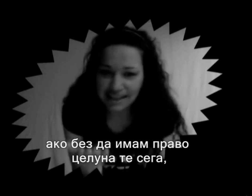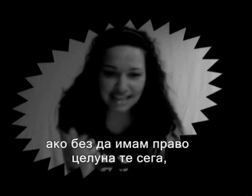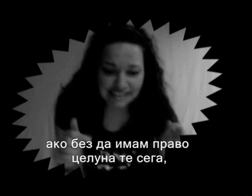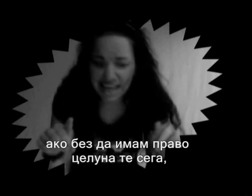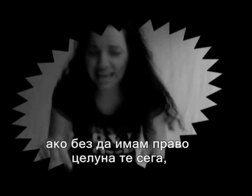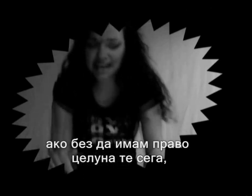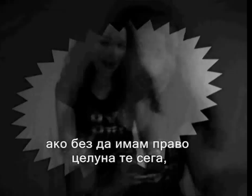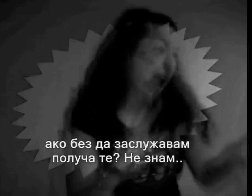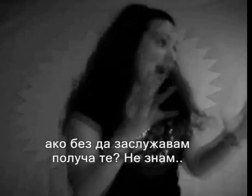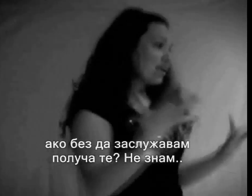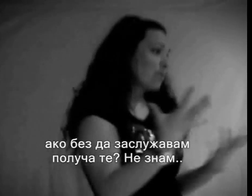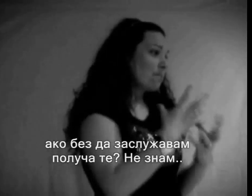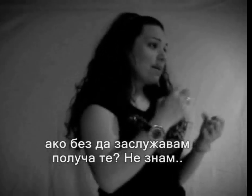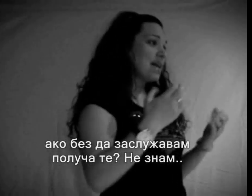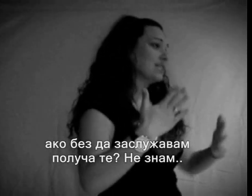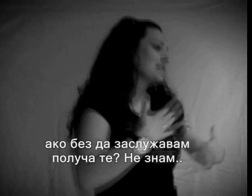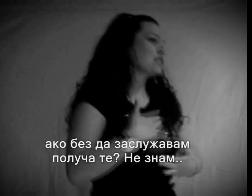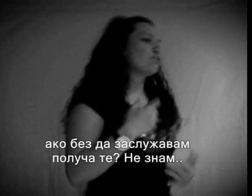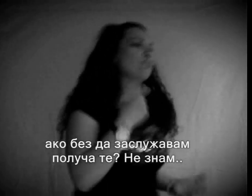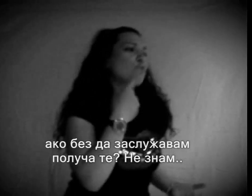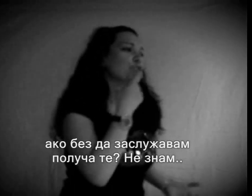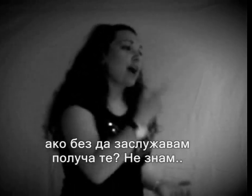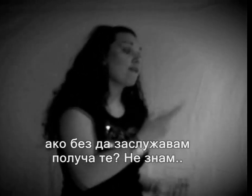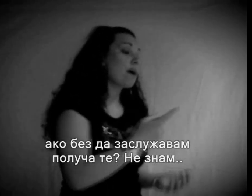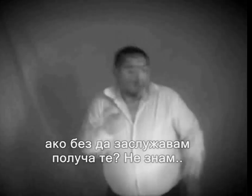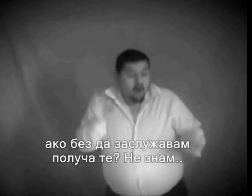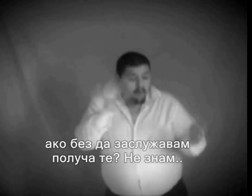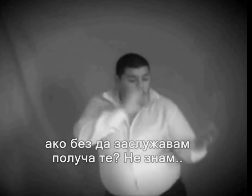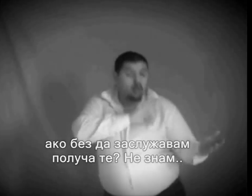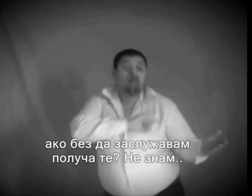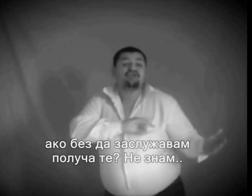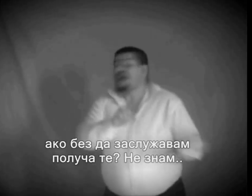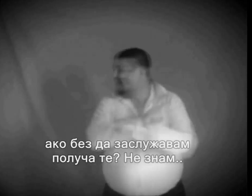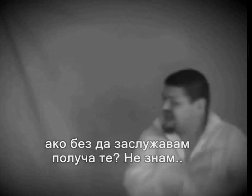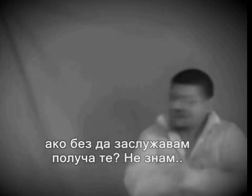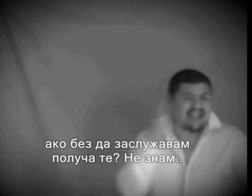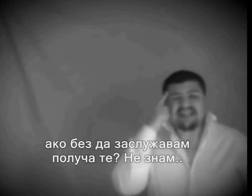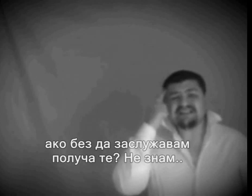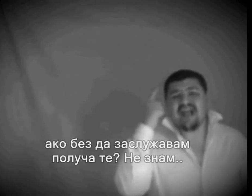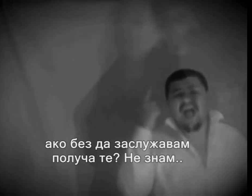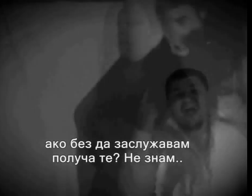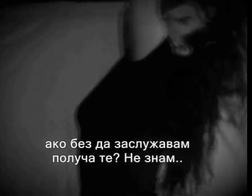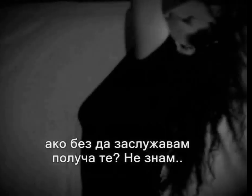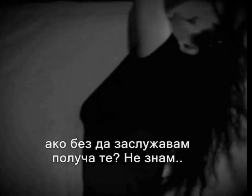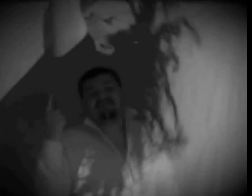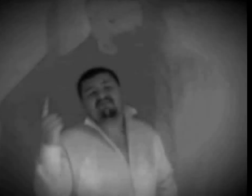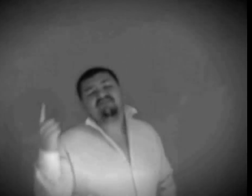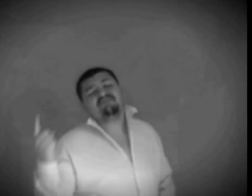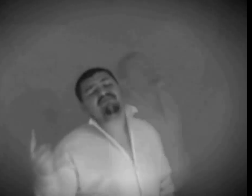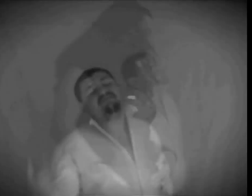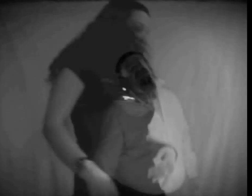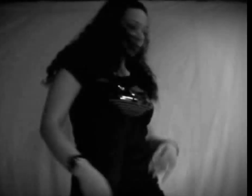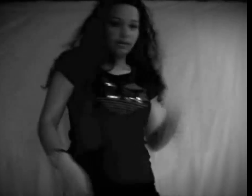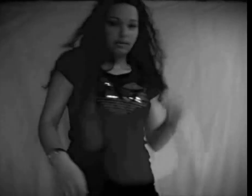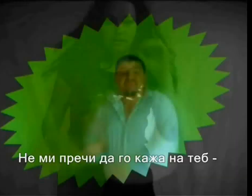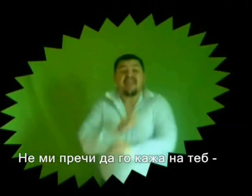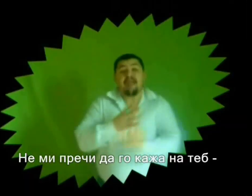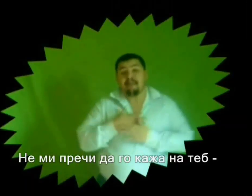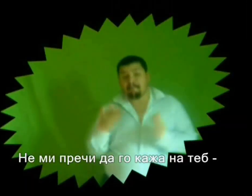на те сега, ако без да заслужавам, получа те не знам. Не